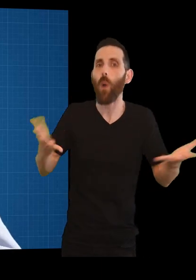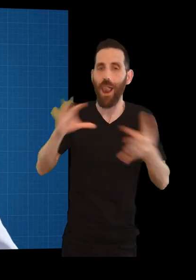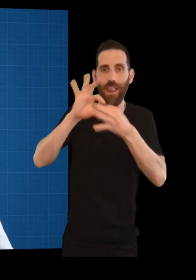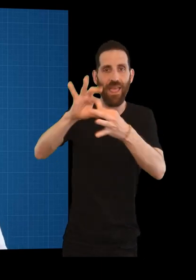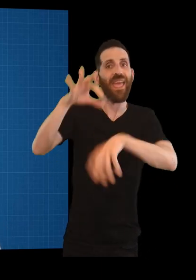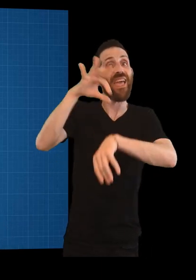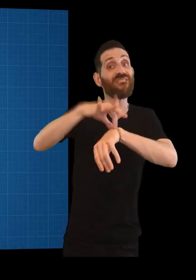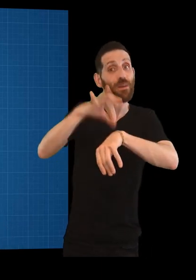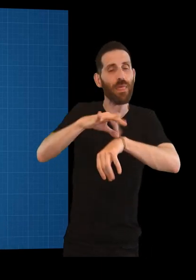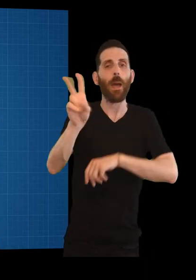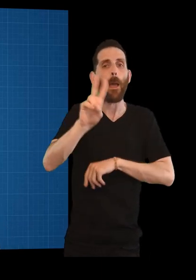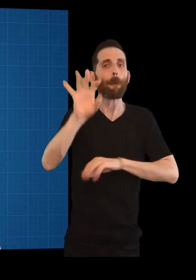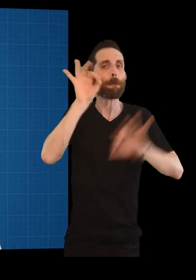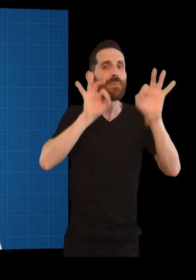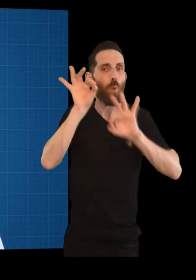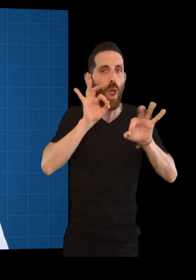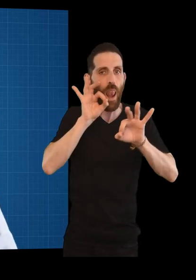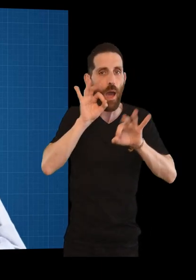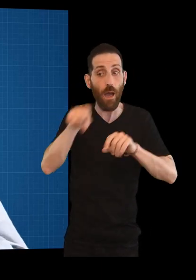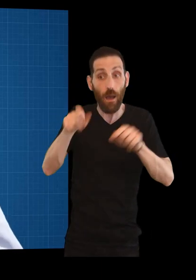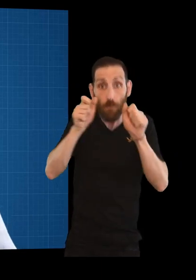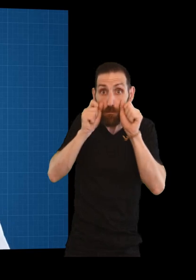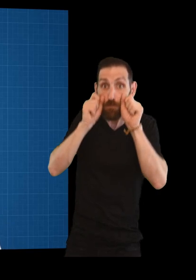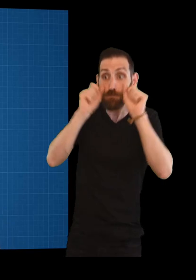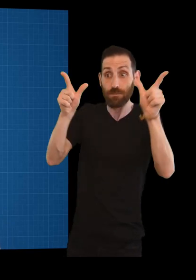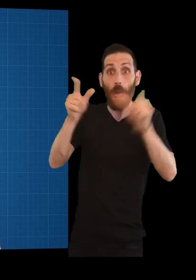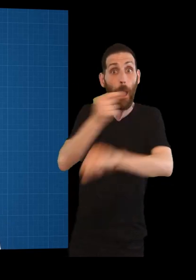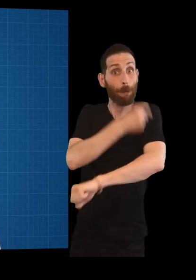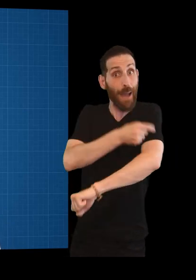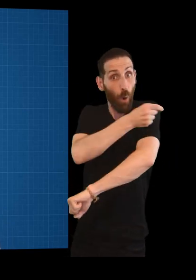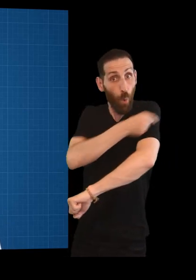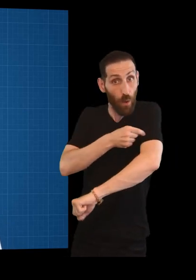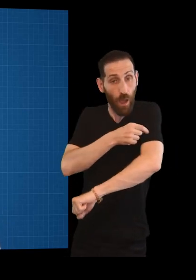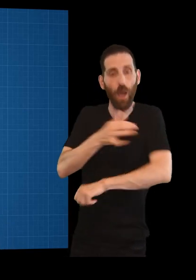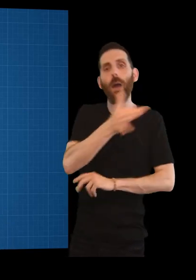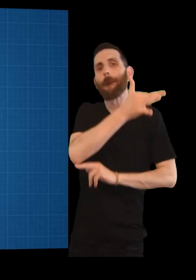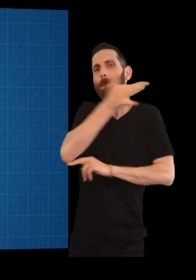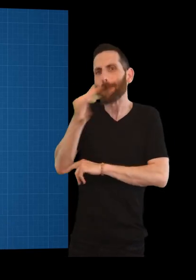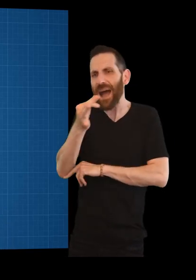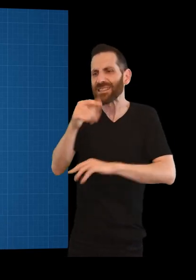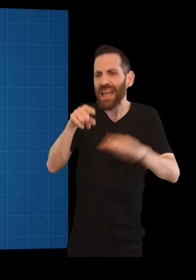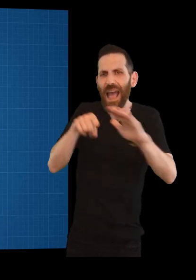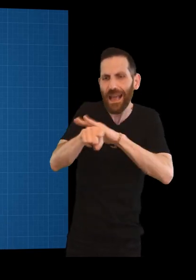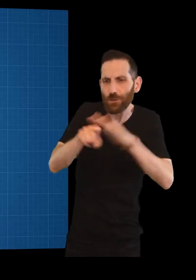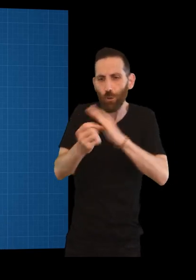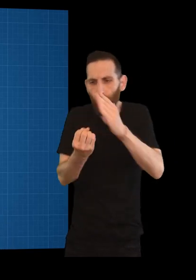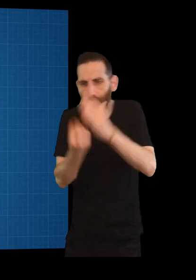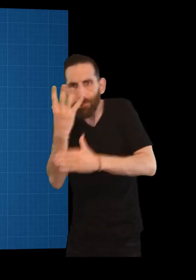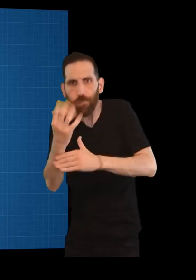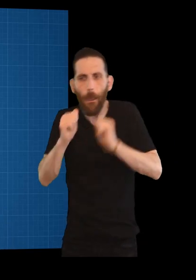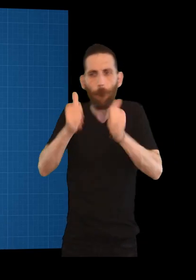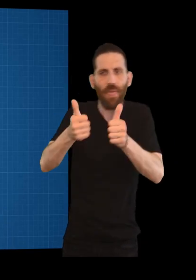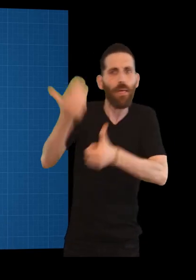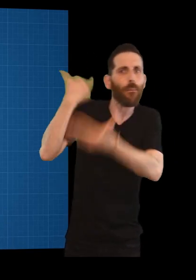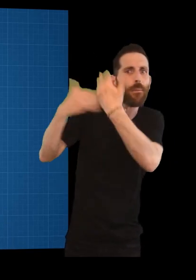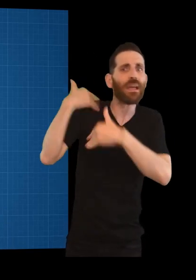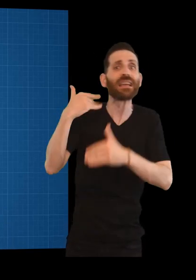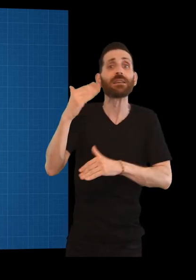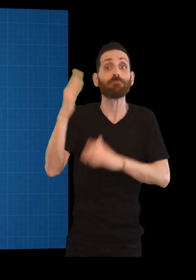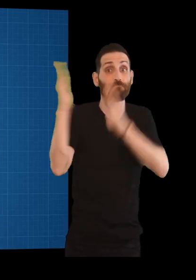a enfermidade da varíola. O descubrimiento de vacinación. E como se xestou a inicios do século XIX. Si, do XIX.